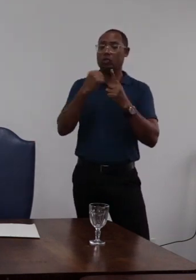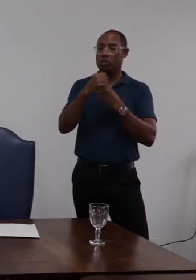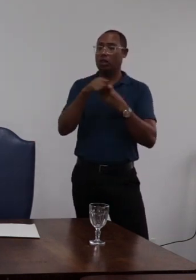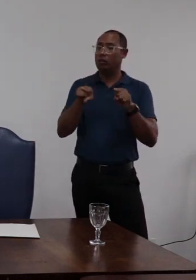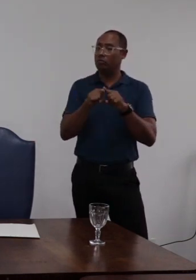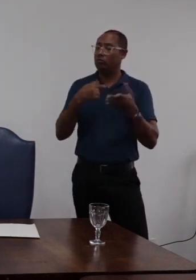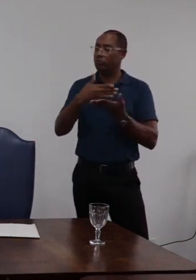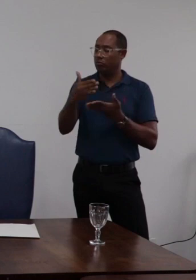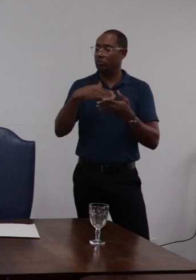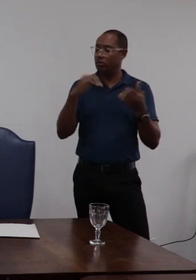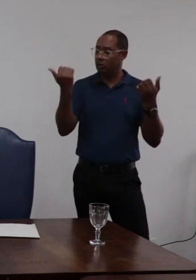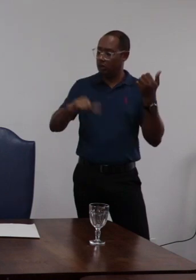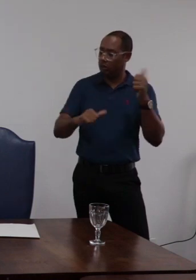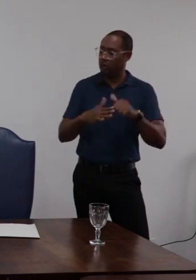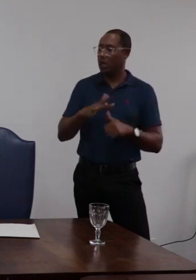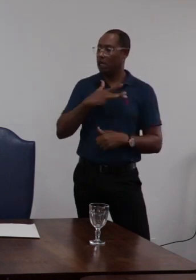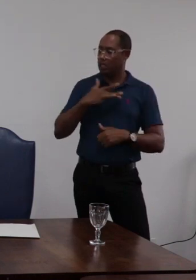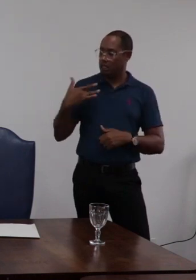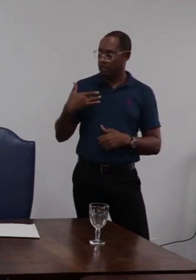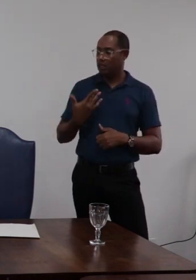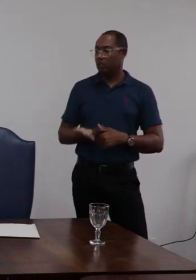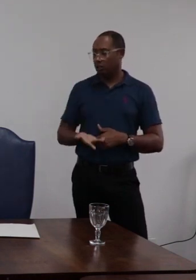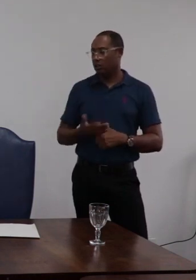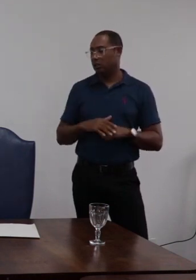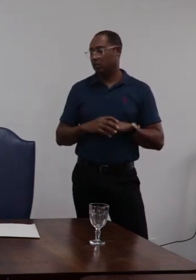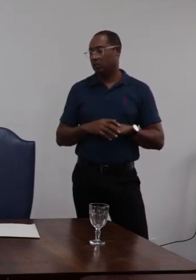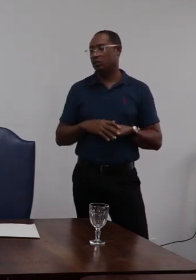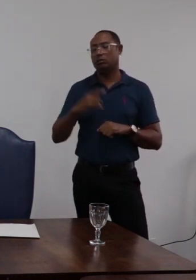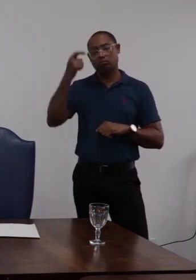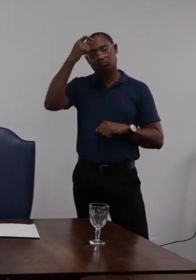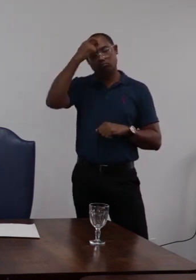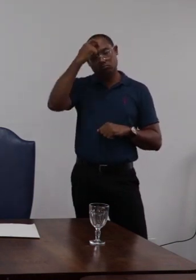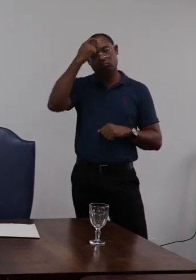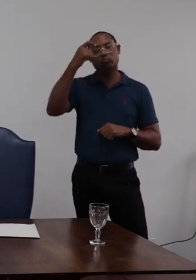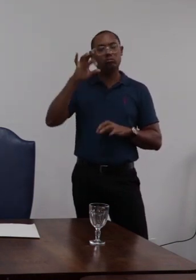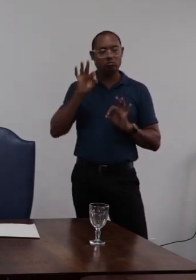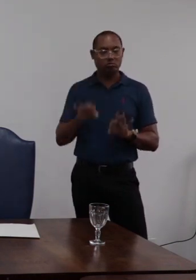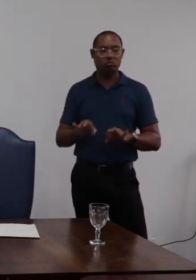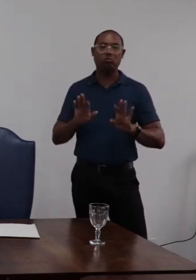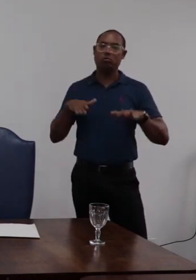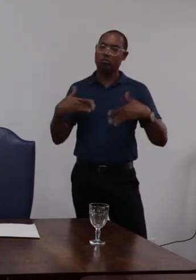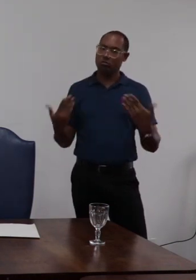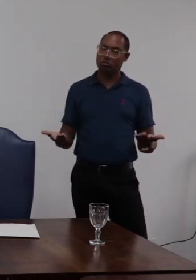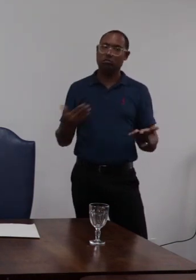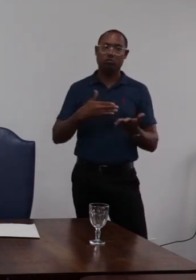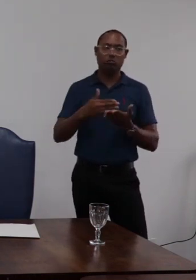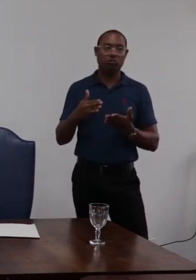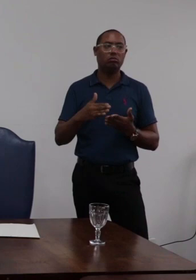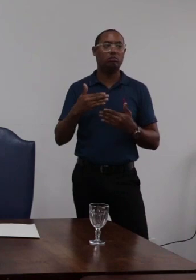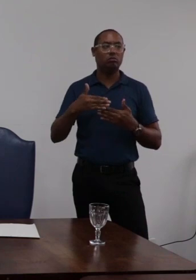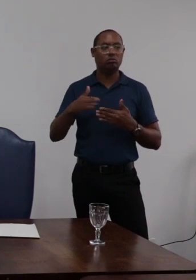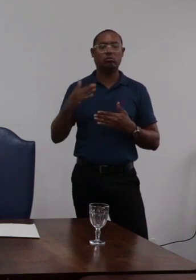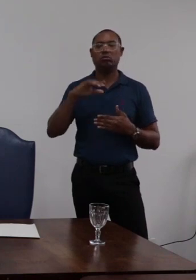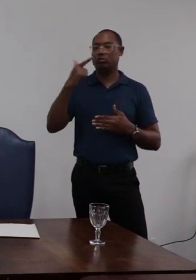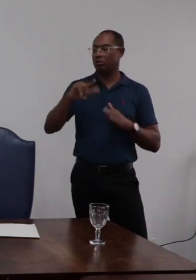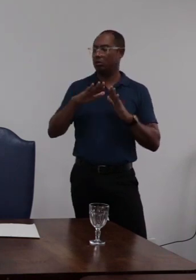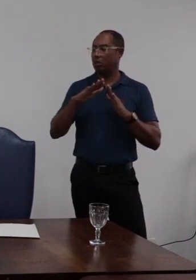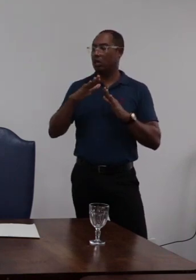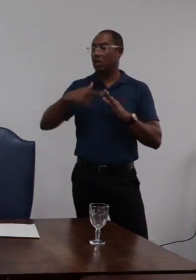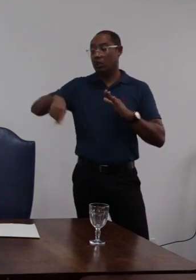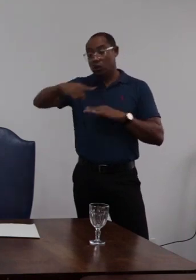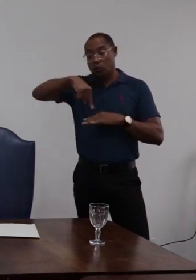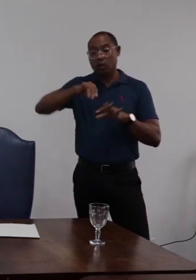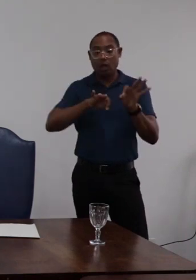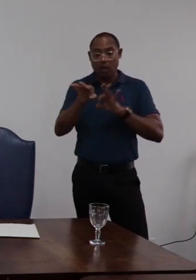causar danos à sua saúde mental nesse sentido nós passamos a dosometria da